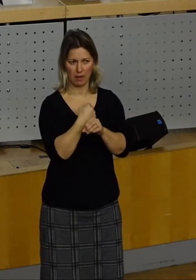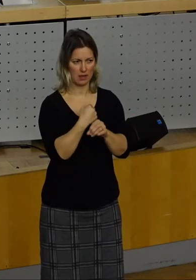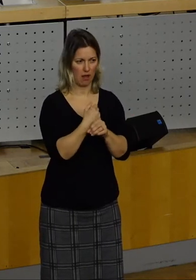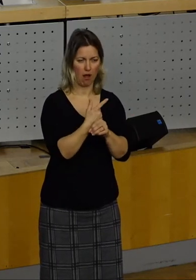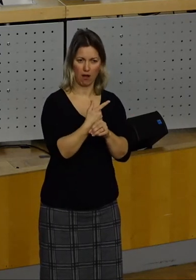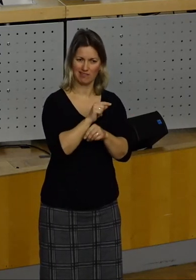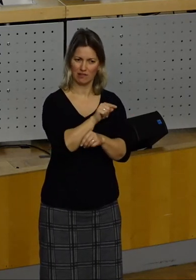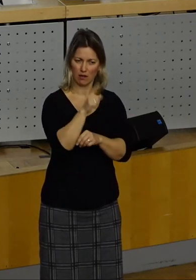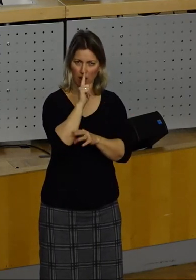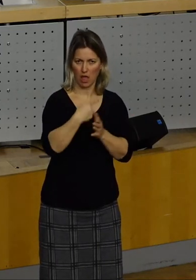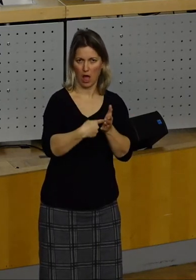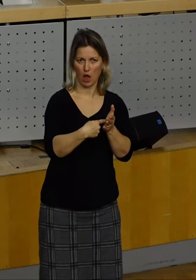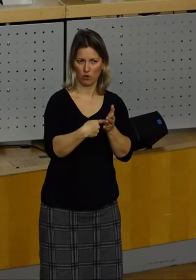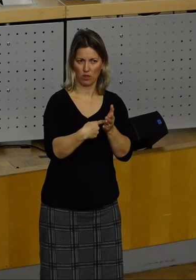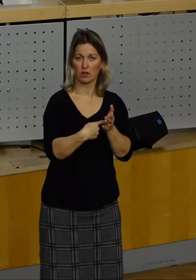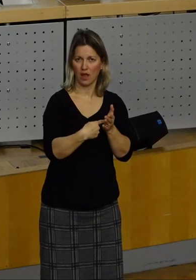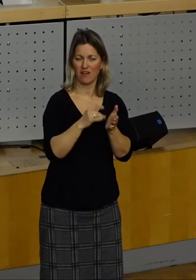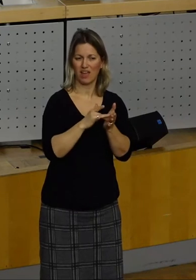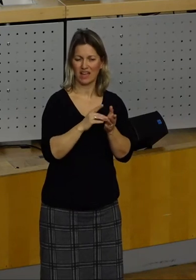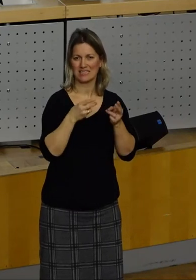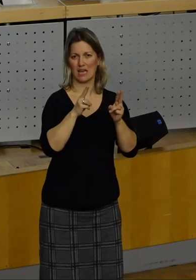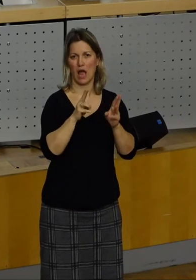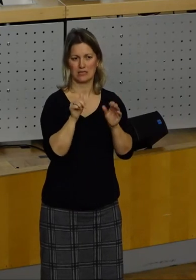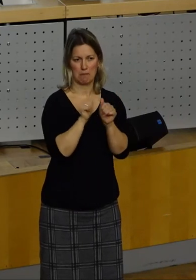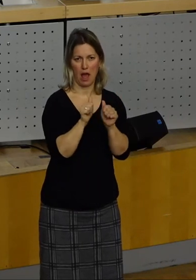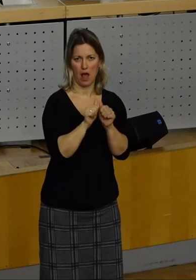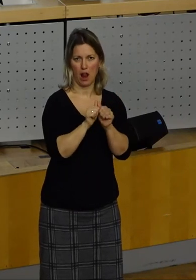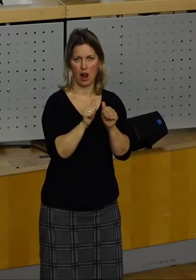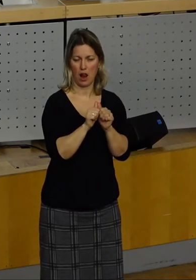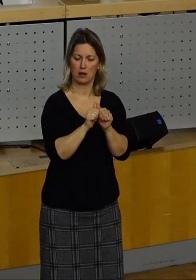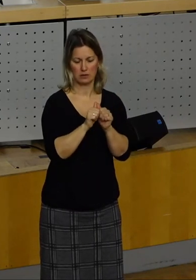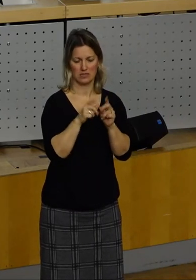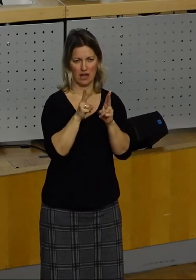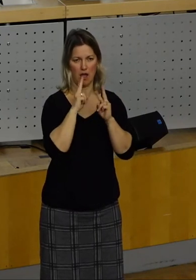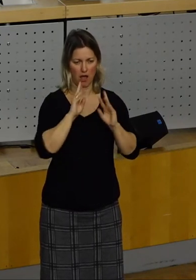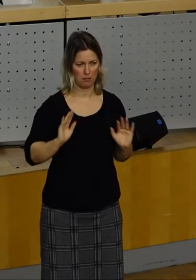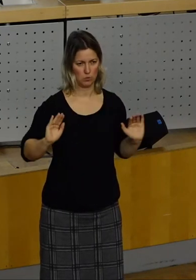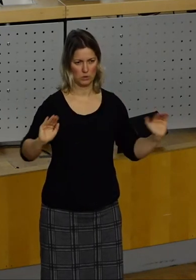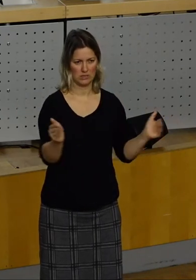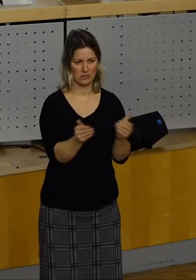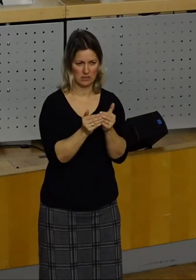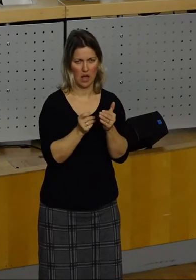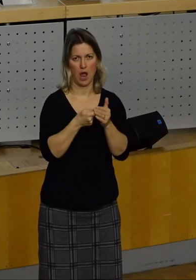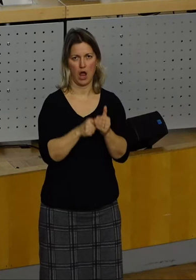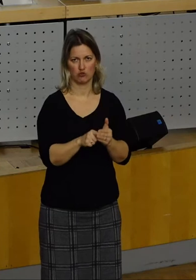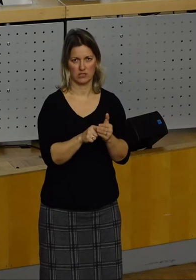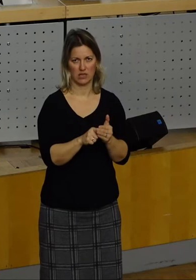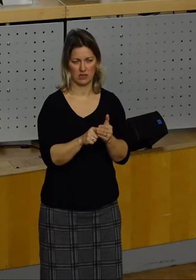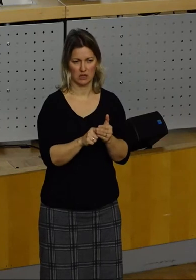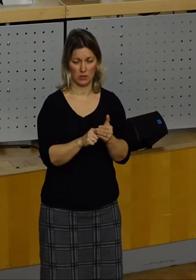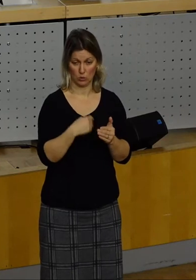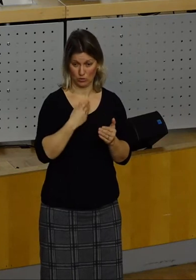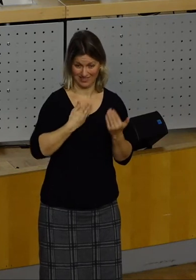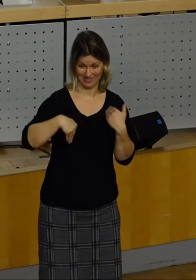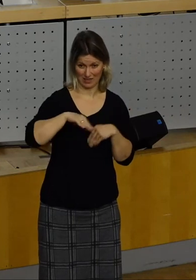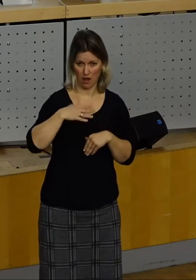aufzufordern, aus Sicherheitsmängeln sich einzuschließen. Und ja, uns als Rat, die jetzt